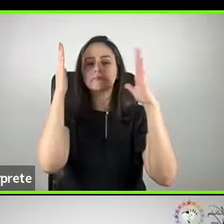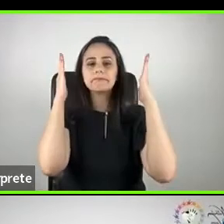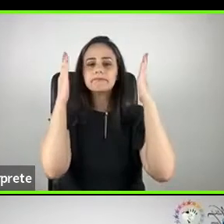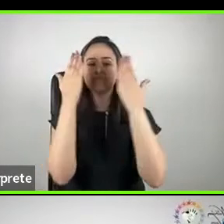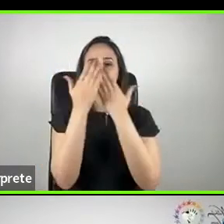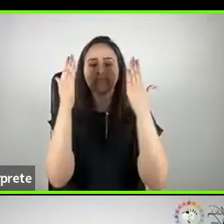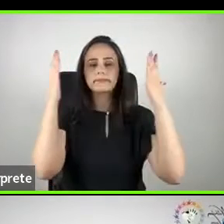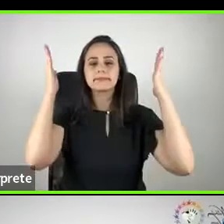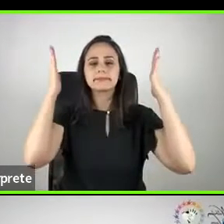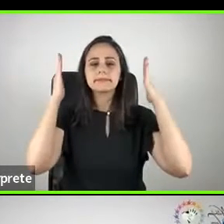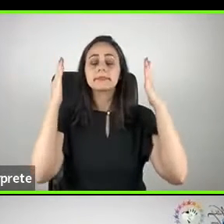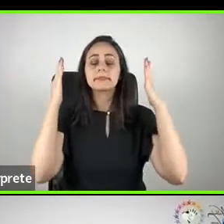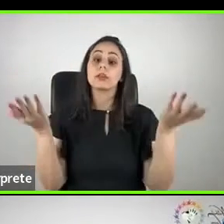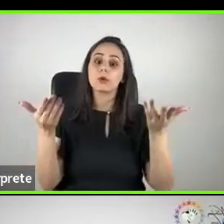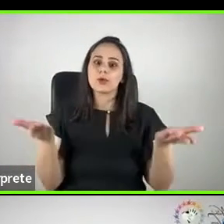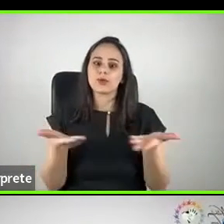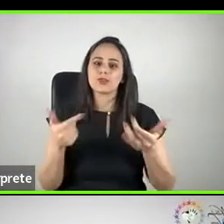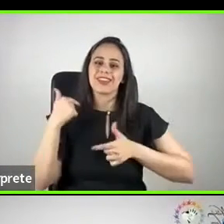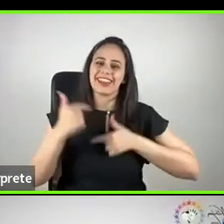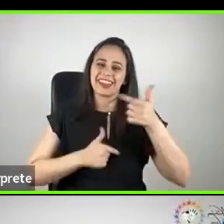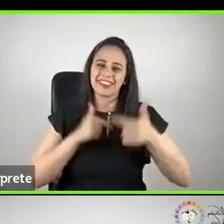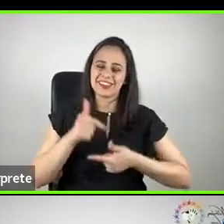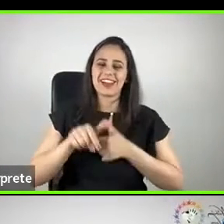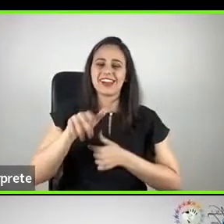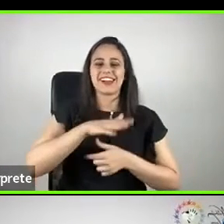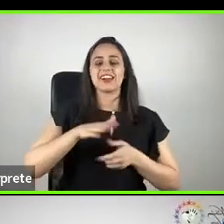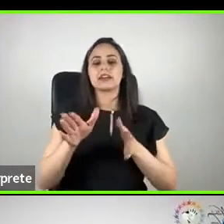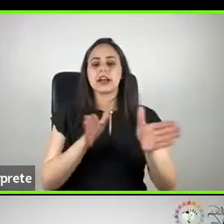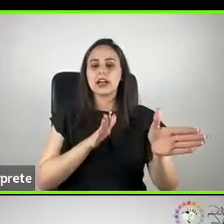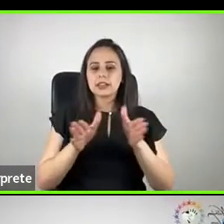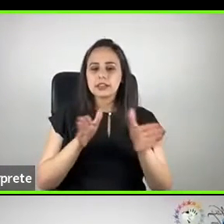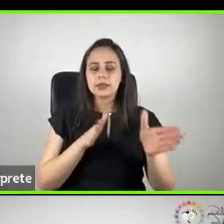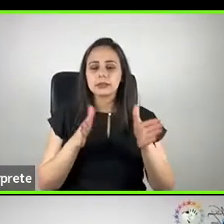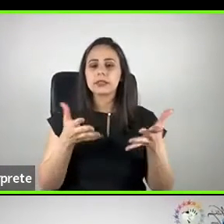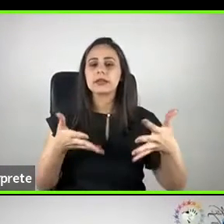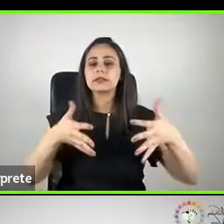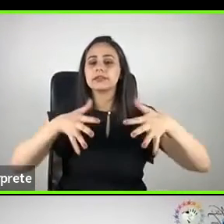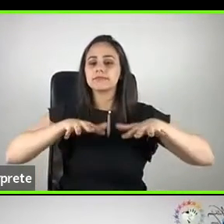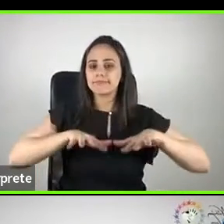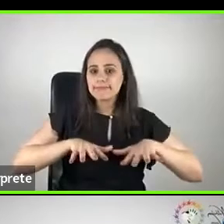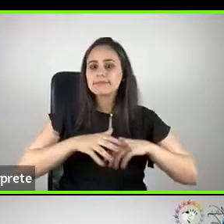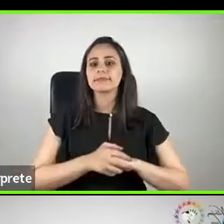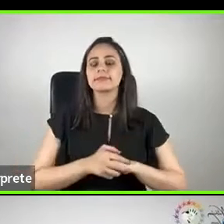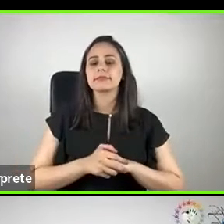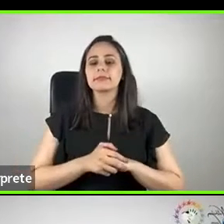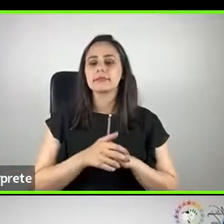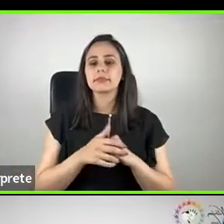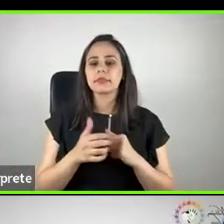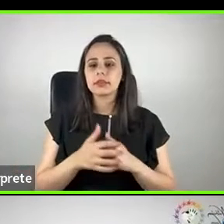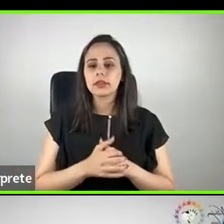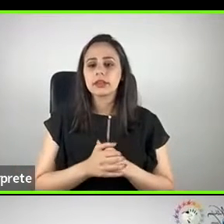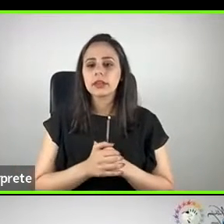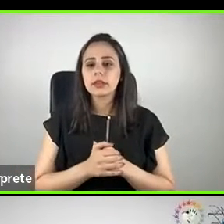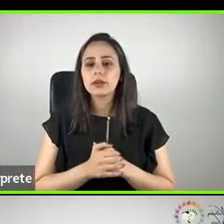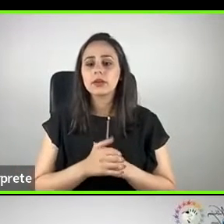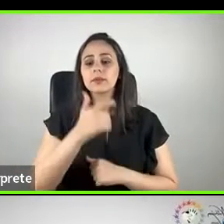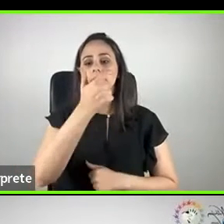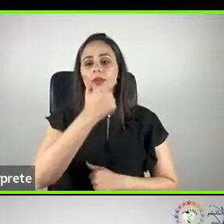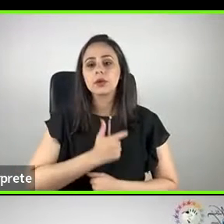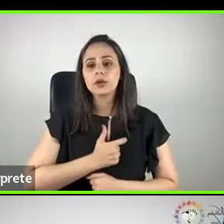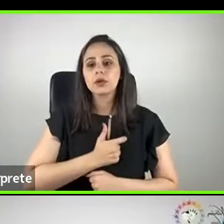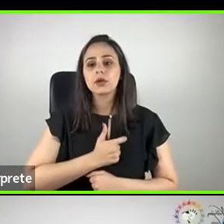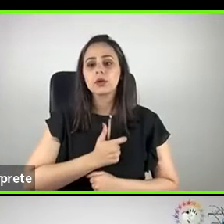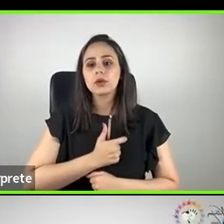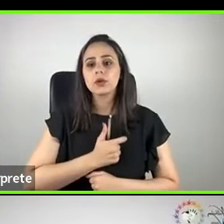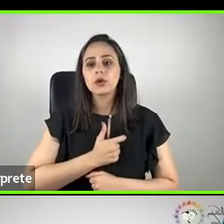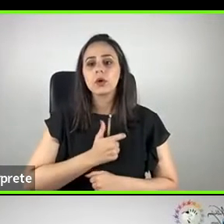com acessibilidade e inovação, porque futuro é acessível, vegano e das mulheres, eu tô montando